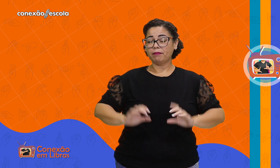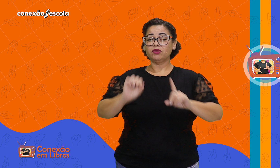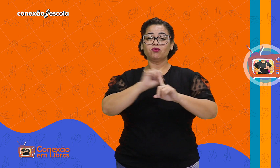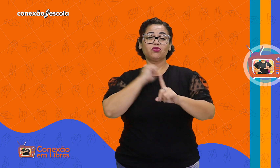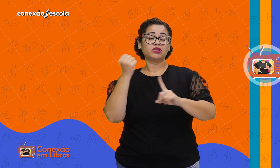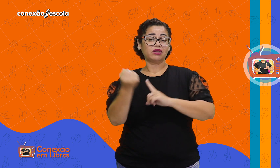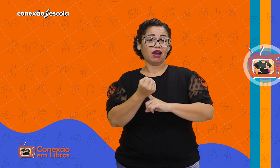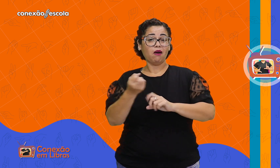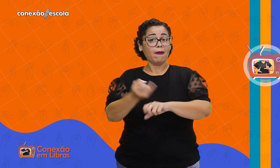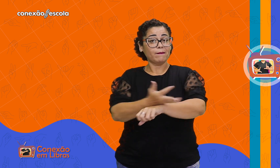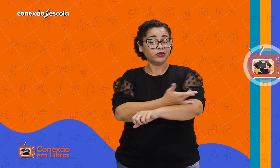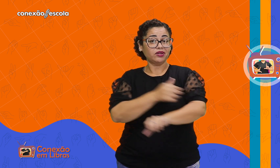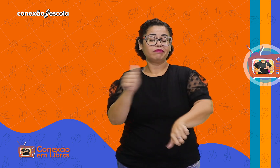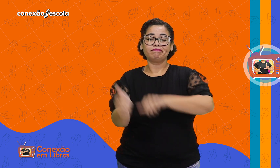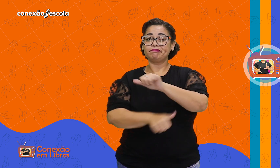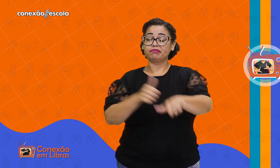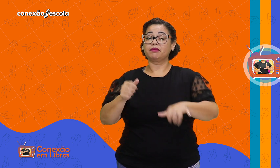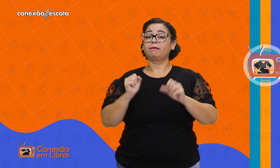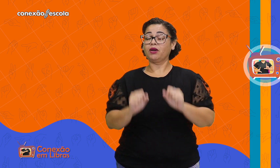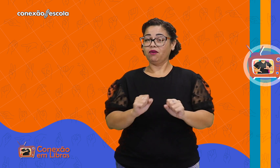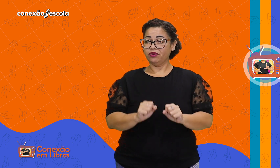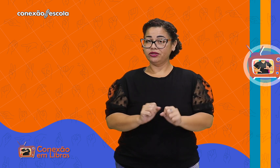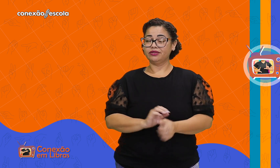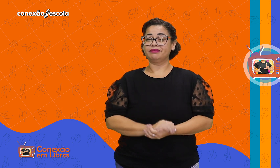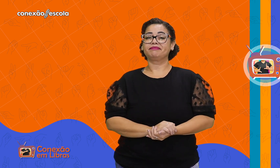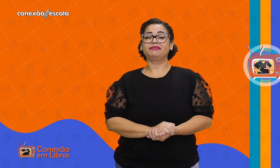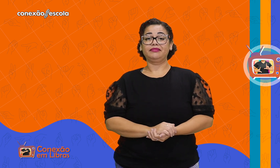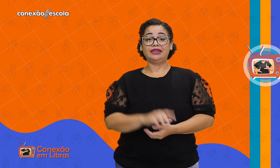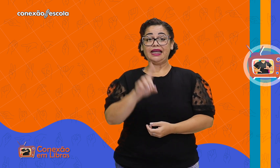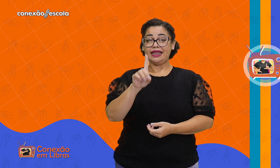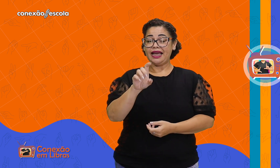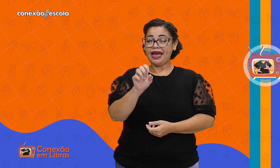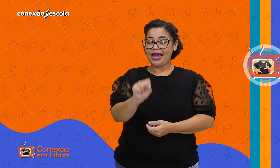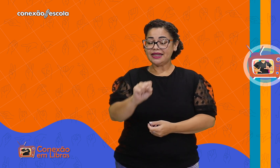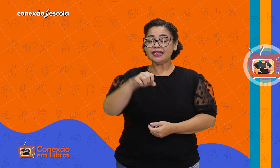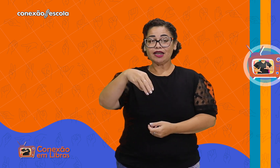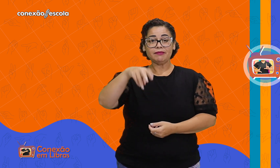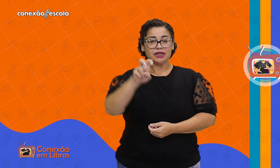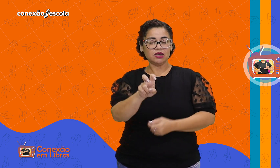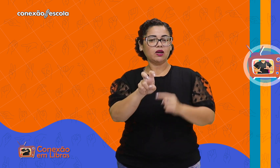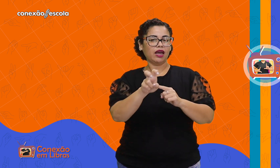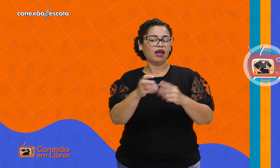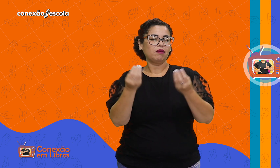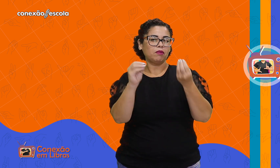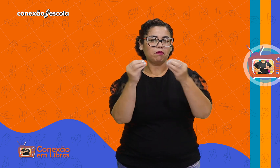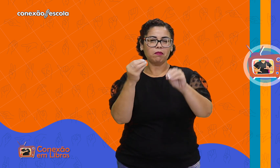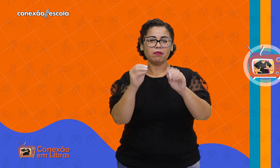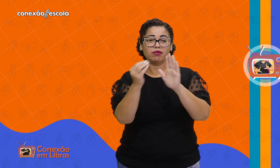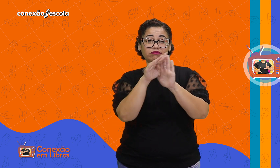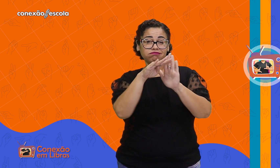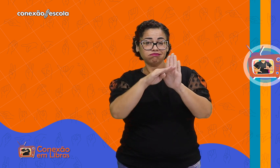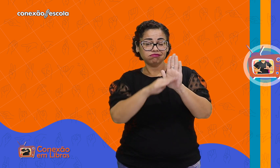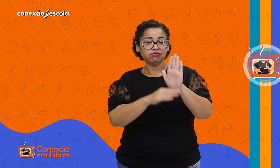comportamental, social e emocional das pessoas. O DSM-5 fornece critérios